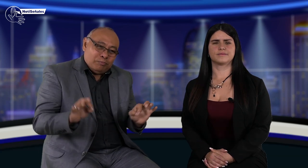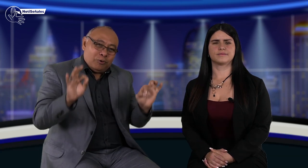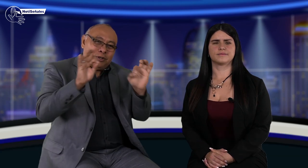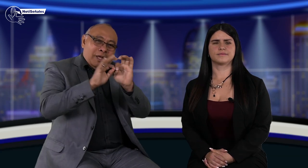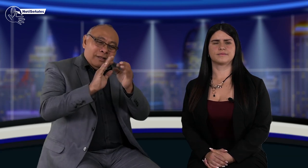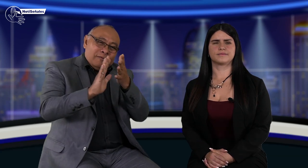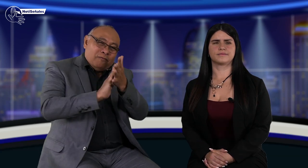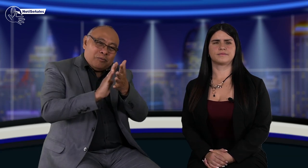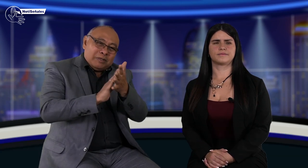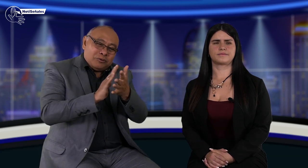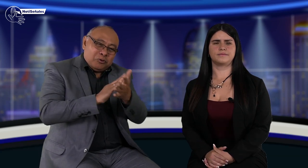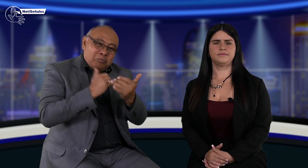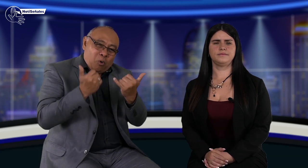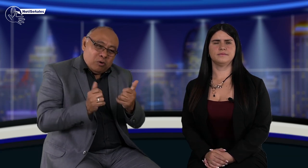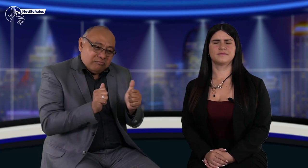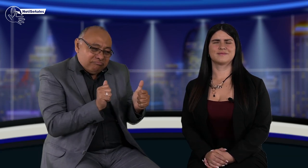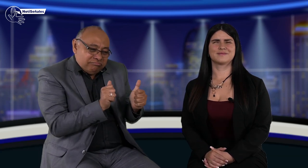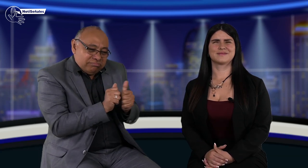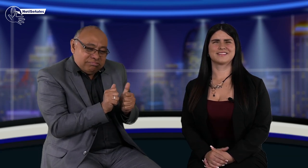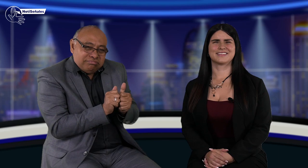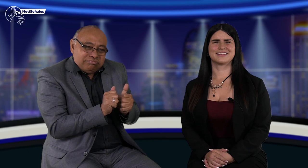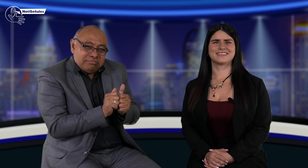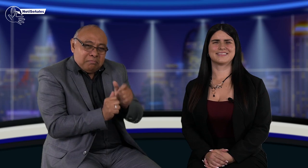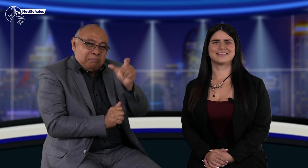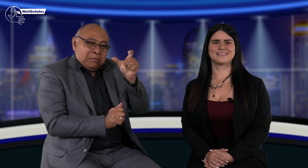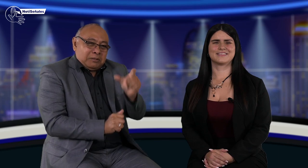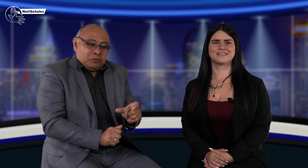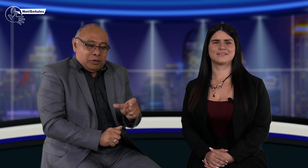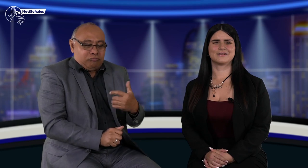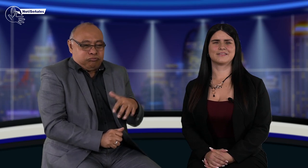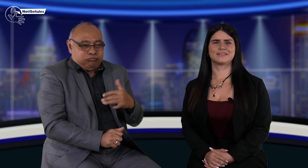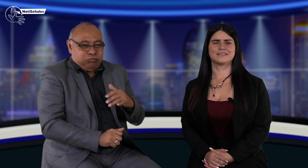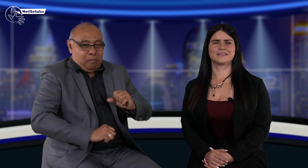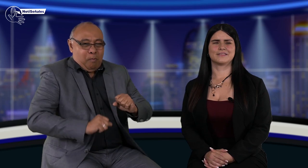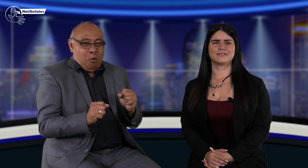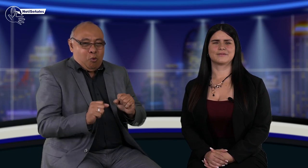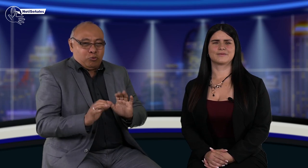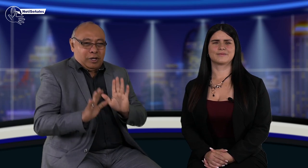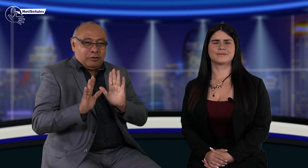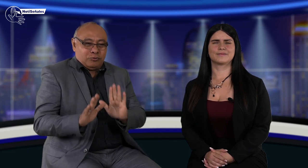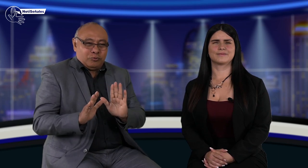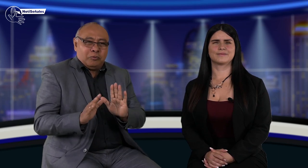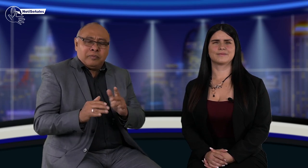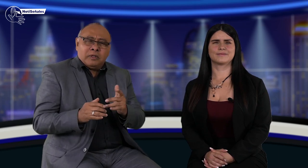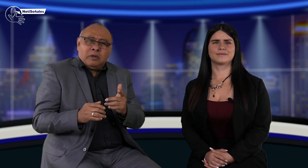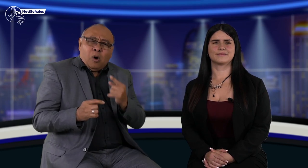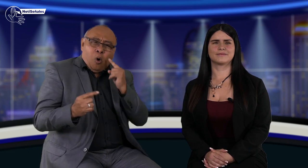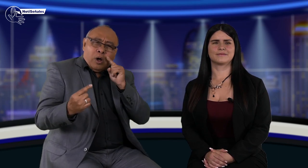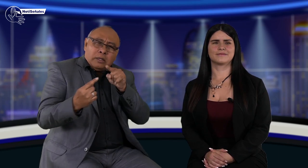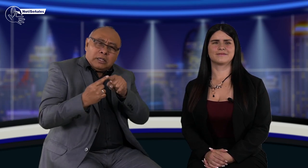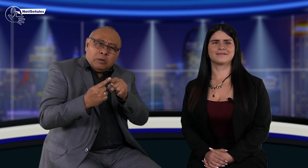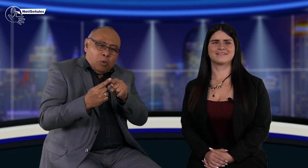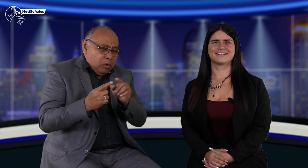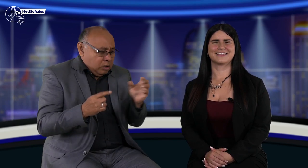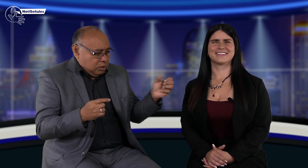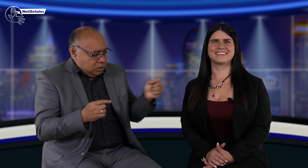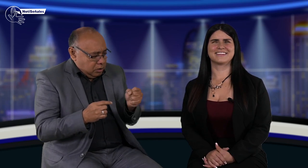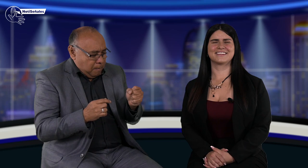importante y para ello nos acompaña una persona destacada de la ciudad de Bogotá. El objetivo de contar con su presencia